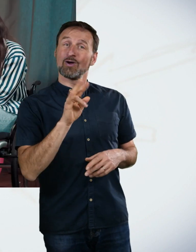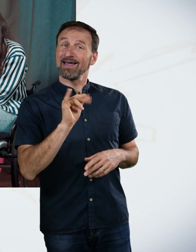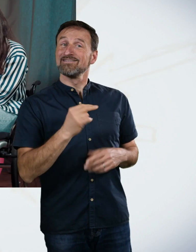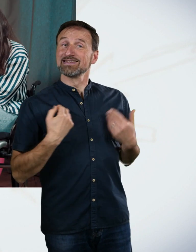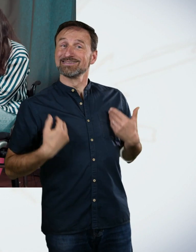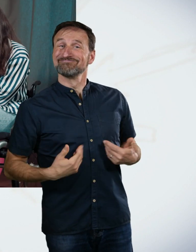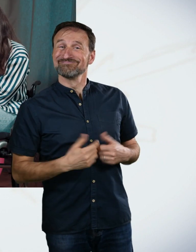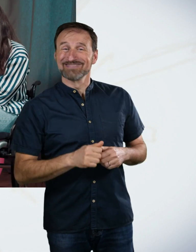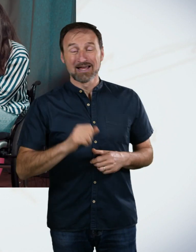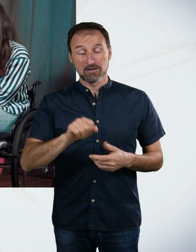Oh! Oh!